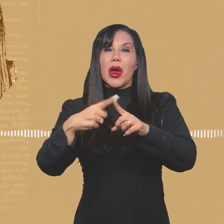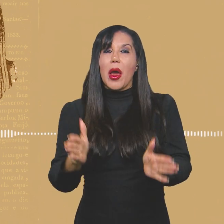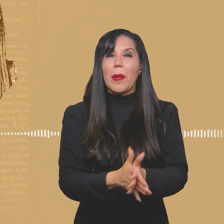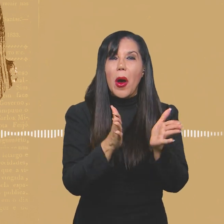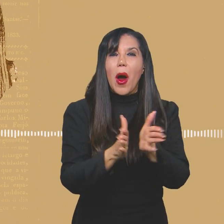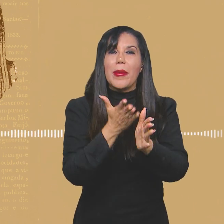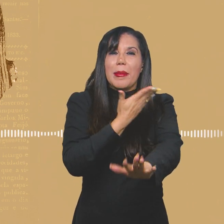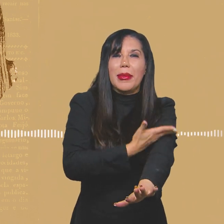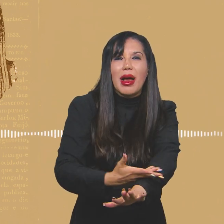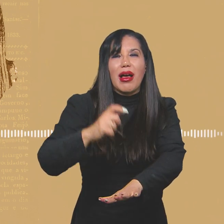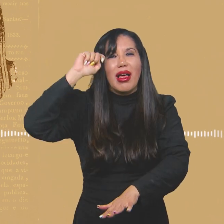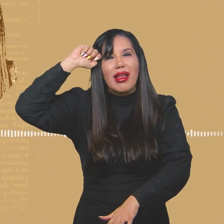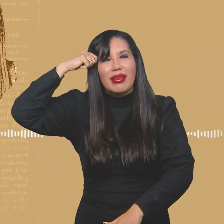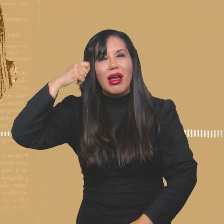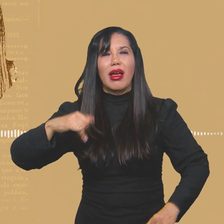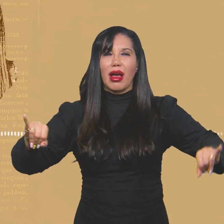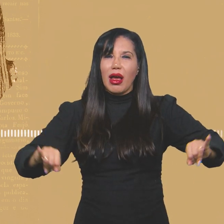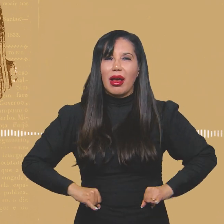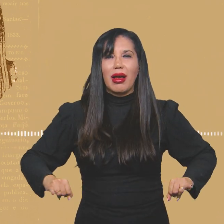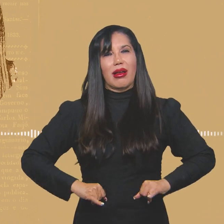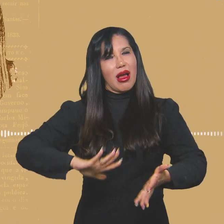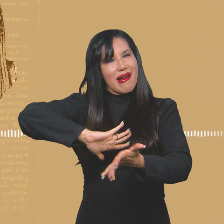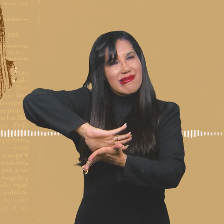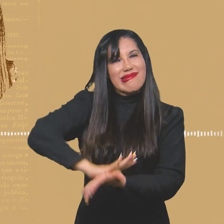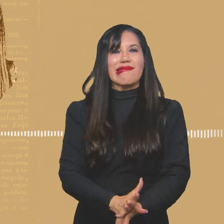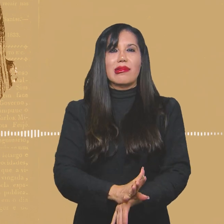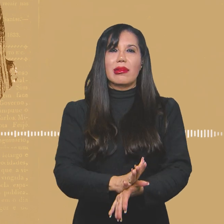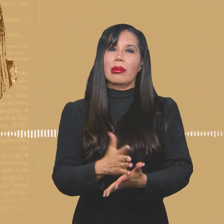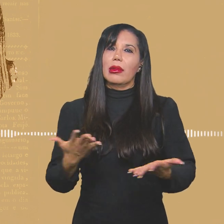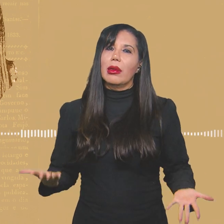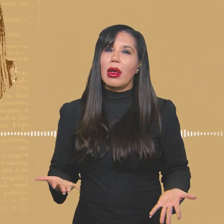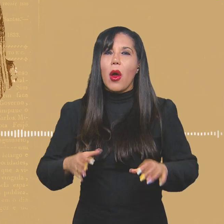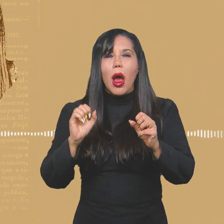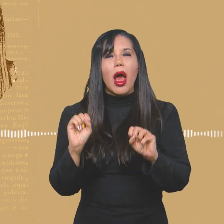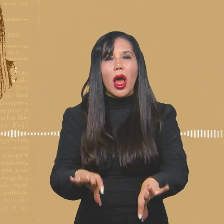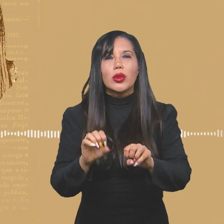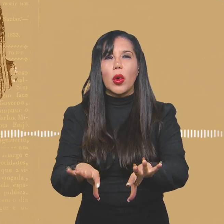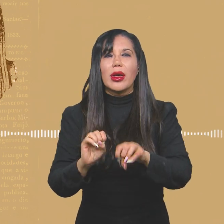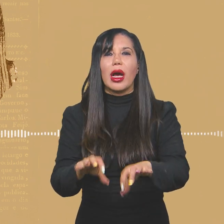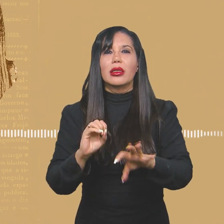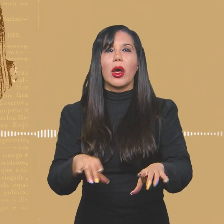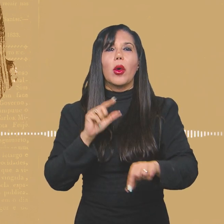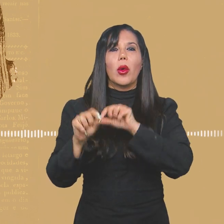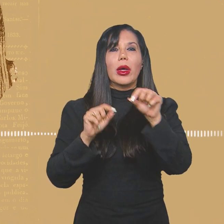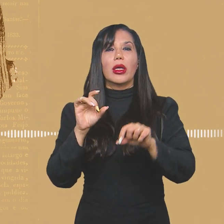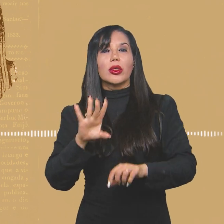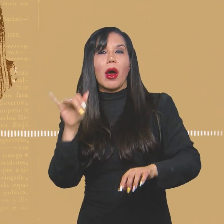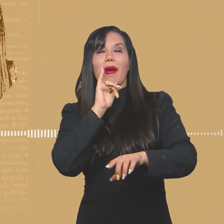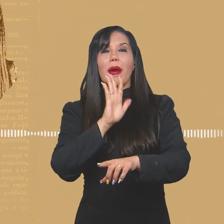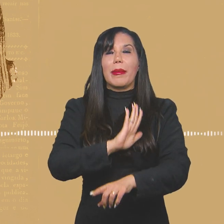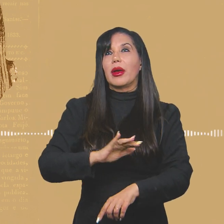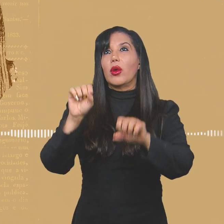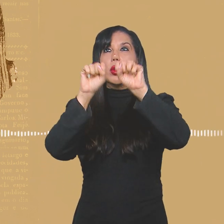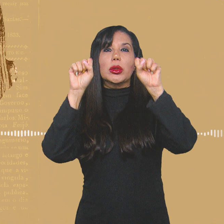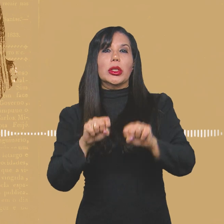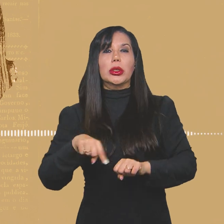brancos ou negros sofrem discriminações e recebem uma educação que só pretende manter o sistema